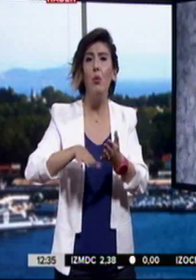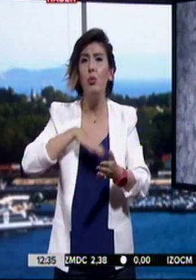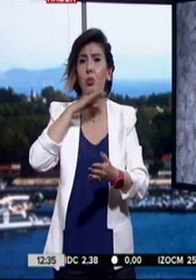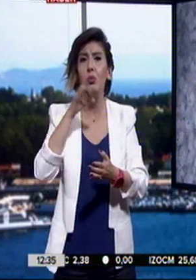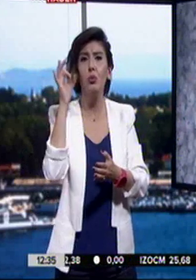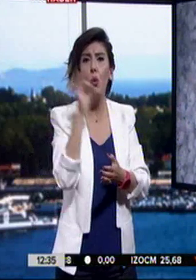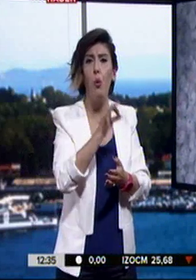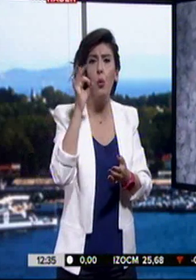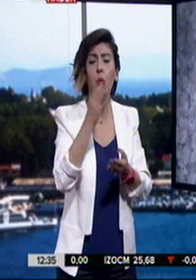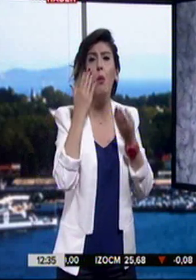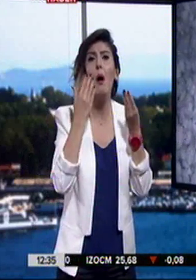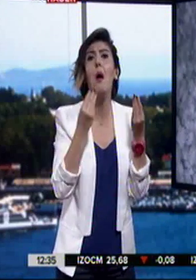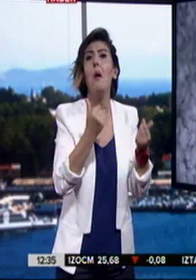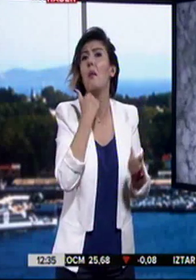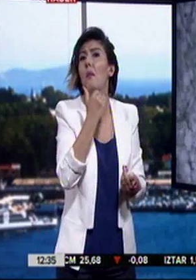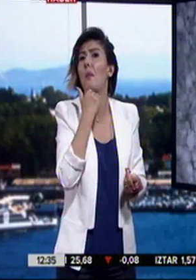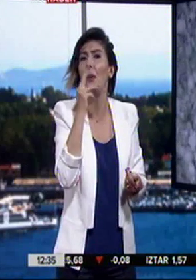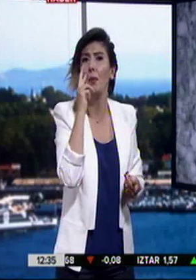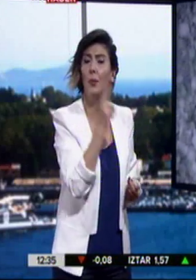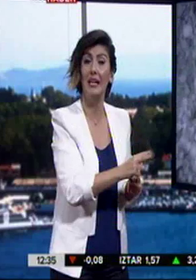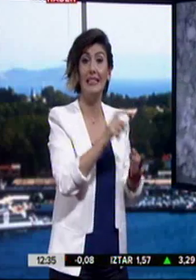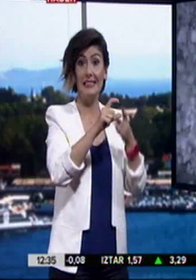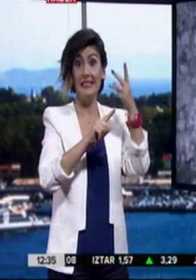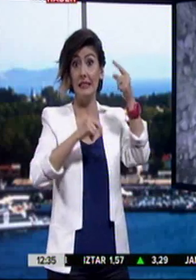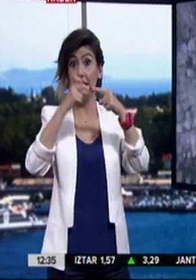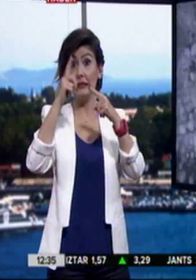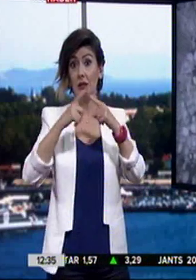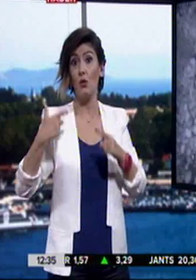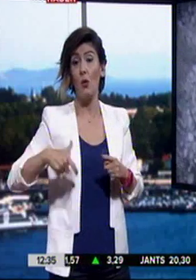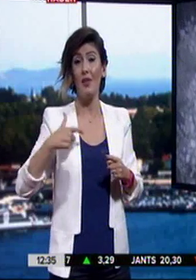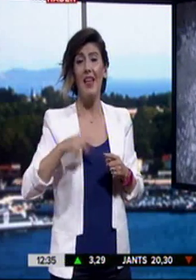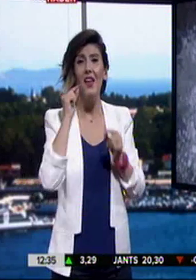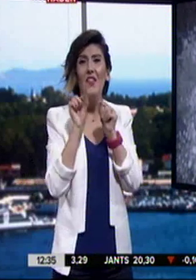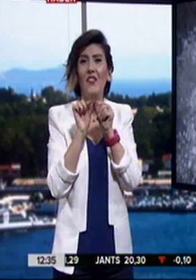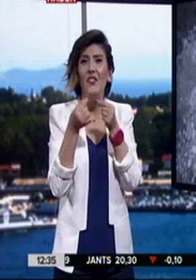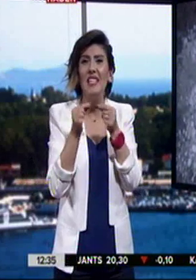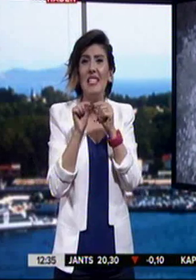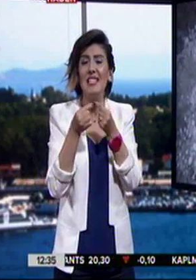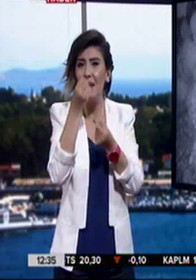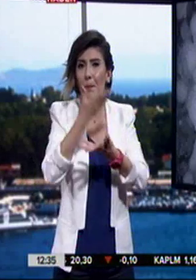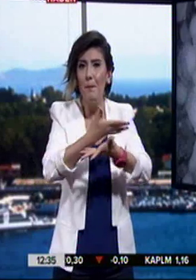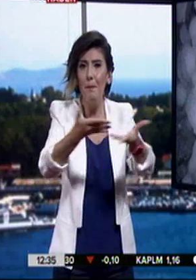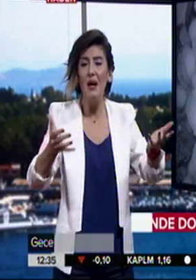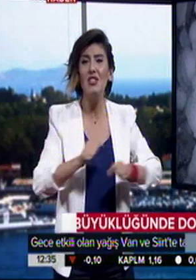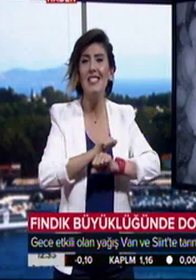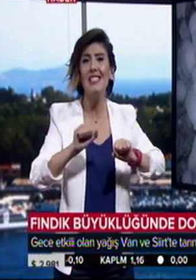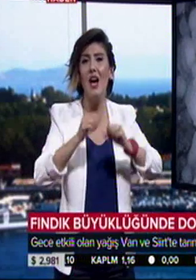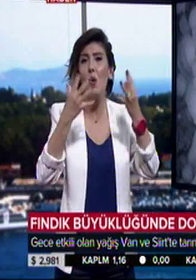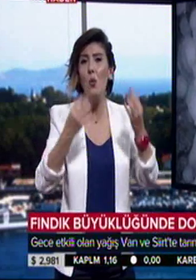hala erimediği görüldü. Siirt'te özellikle fıstık bahçelerinde zarara yol açan yağış sonrası hasar tespit